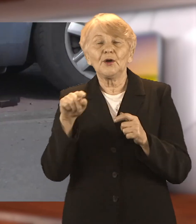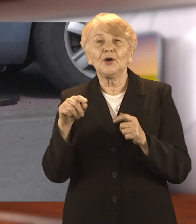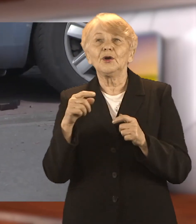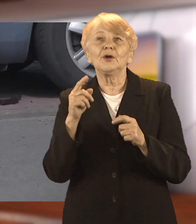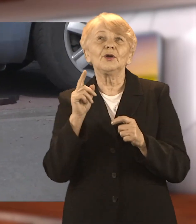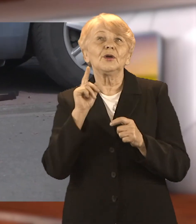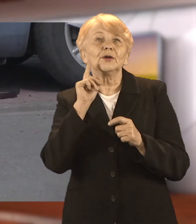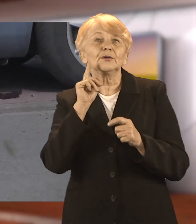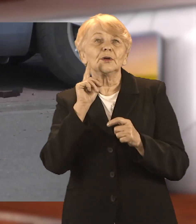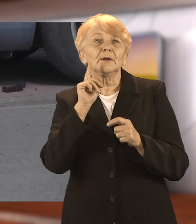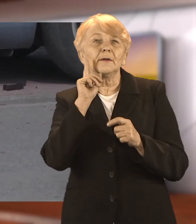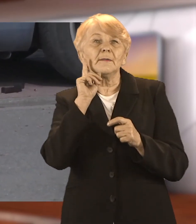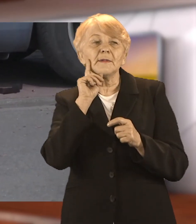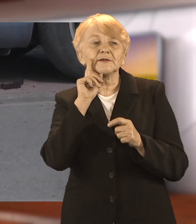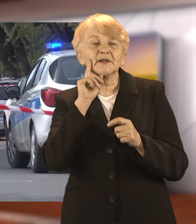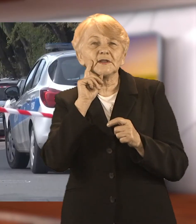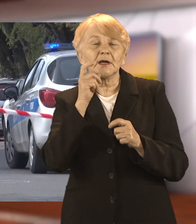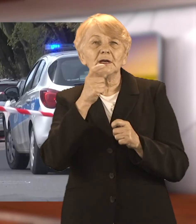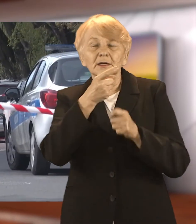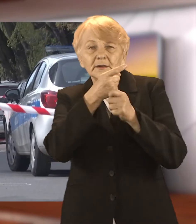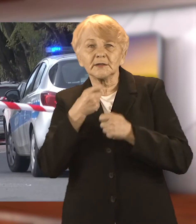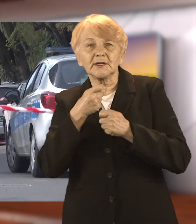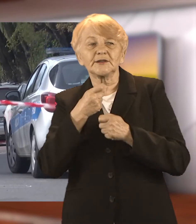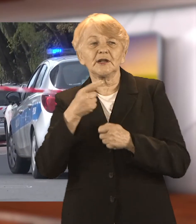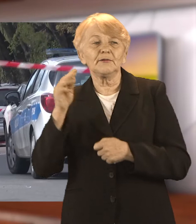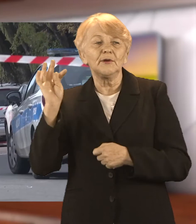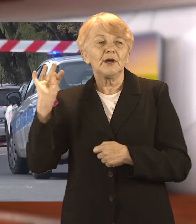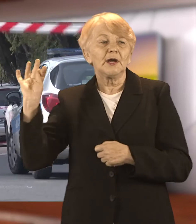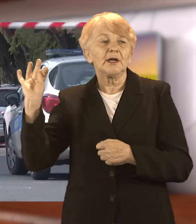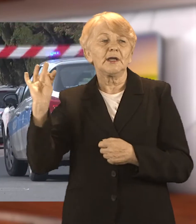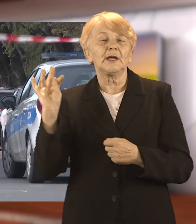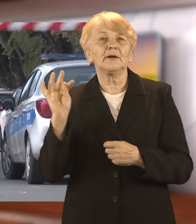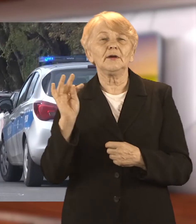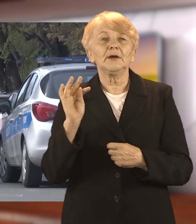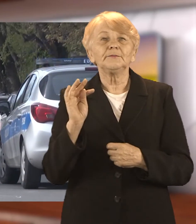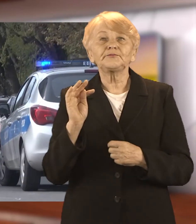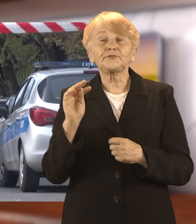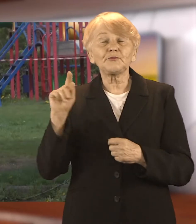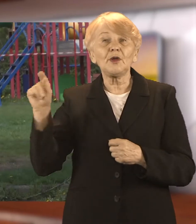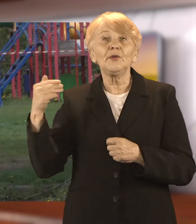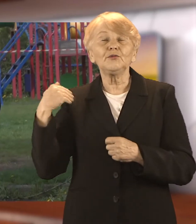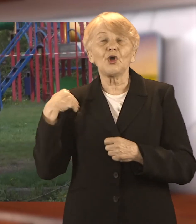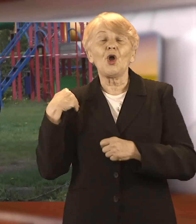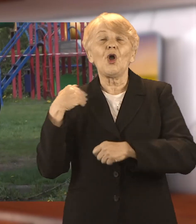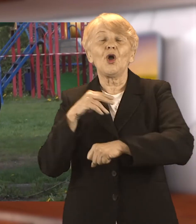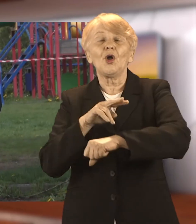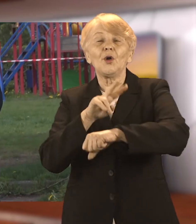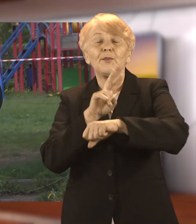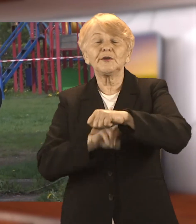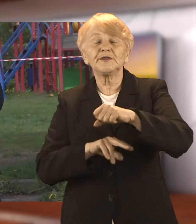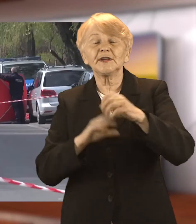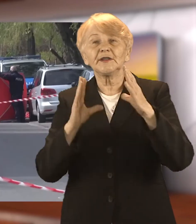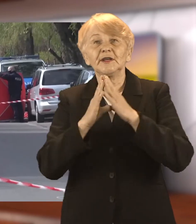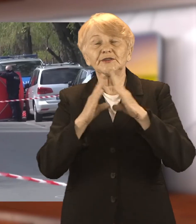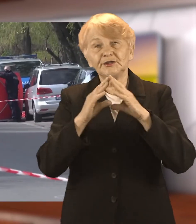Niestety nie udało się go uratować. Ofiara to funkcjonariusz Wydziału Prewencji z 10-letnim stażem pracy. Na wieczną